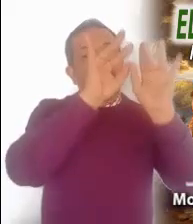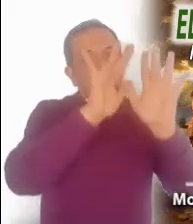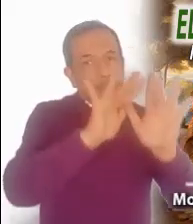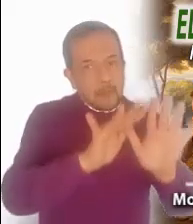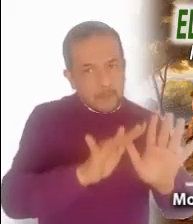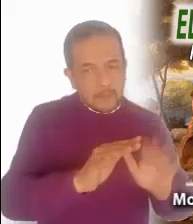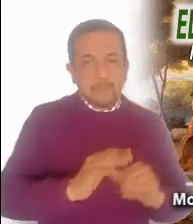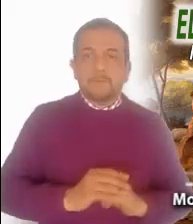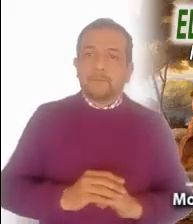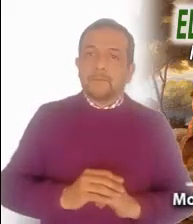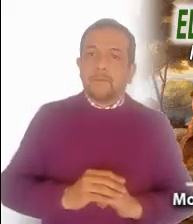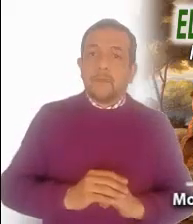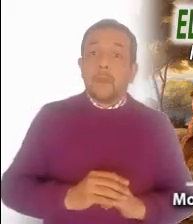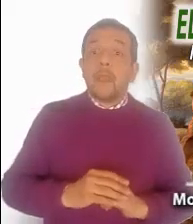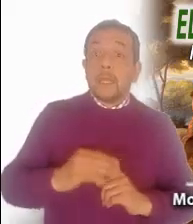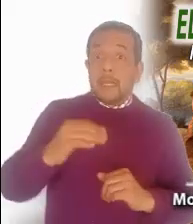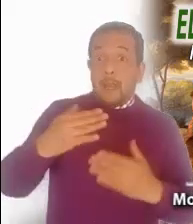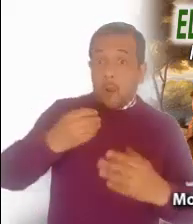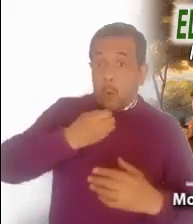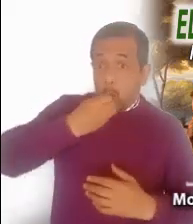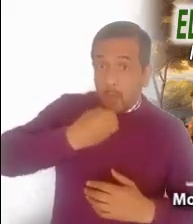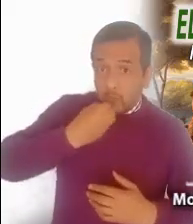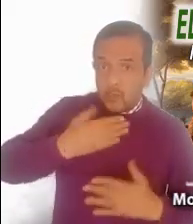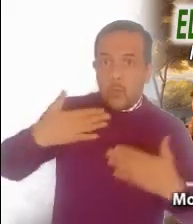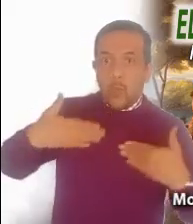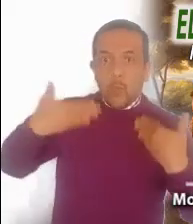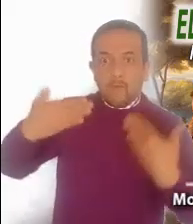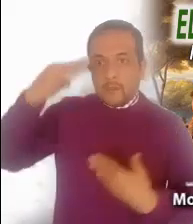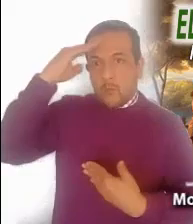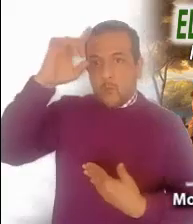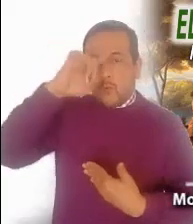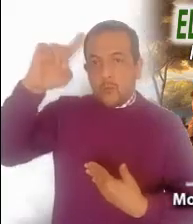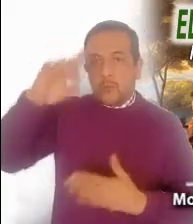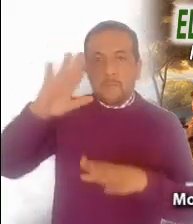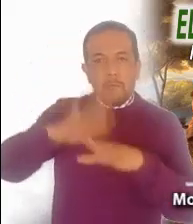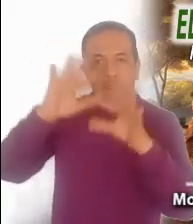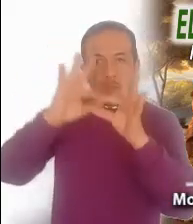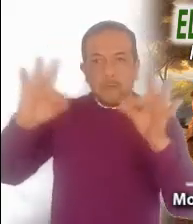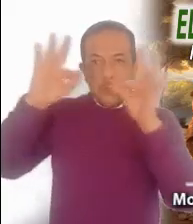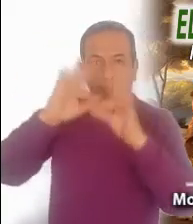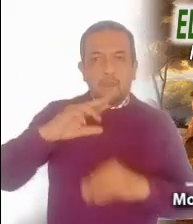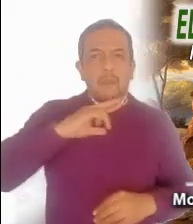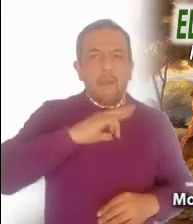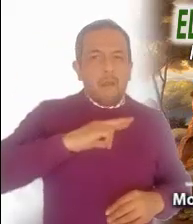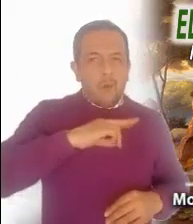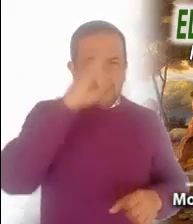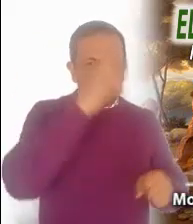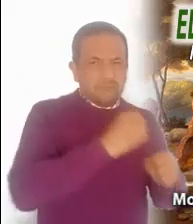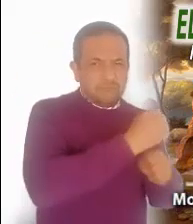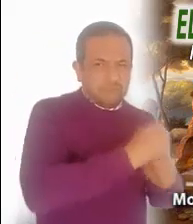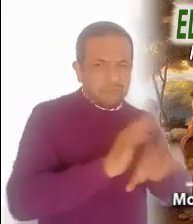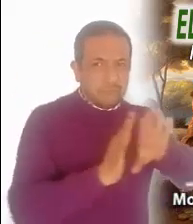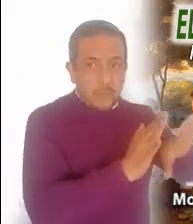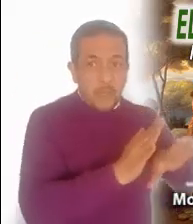oración, la confianza en el Señor, más que las venganzas y los rencores, son actitudes del